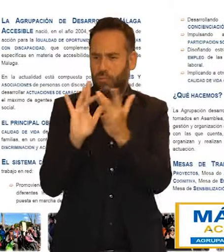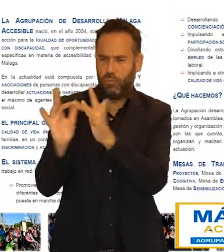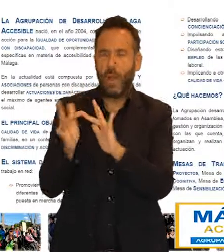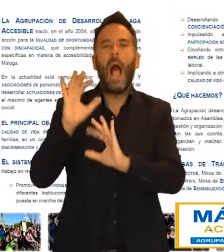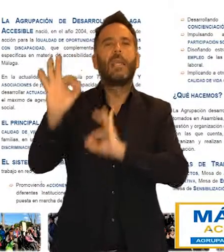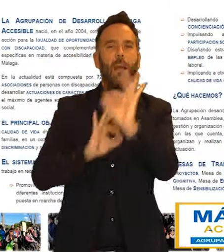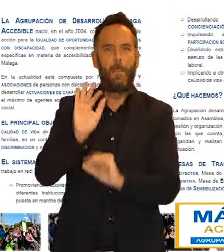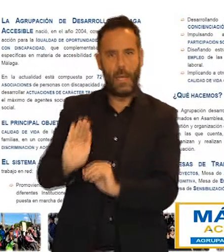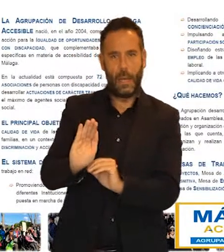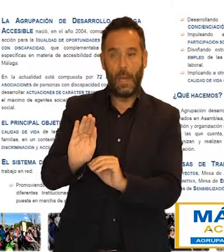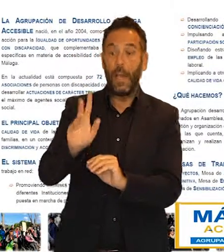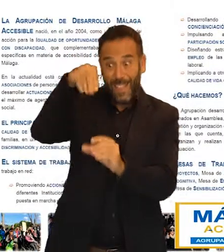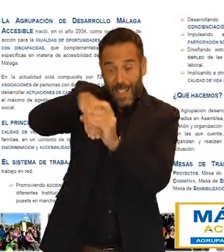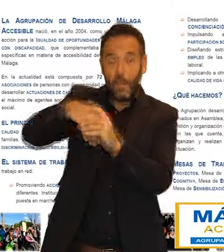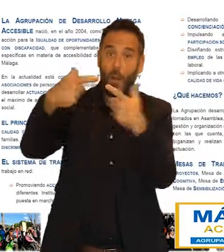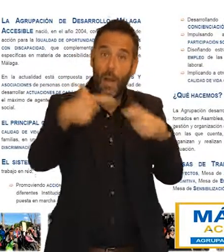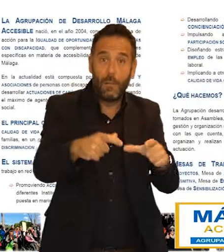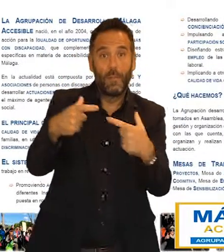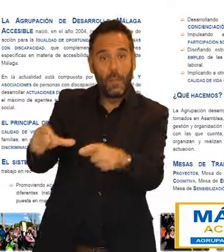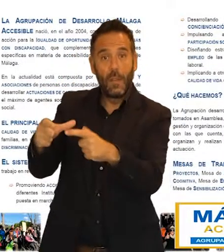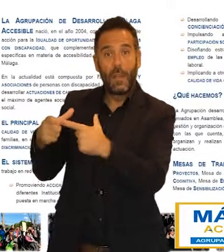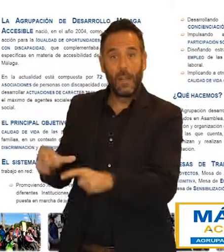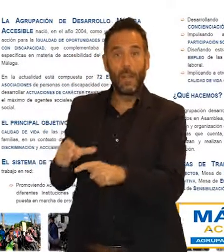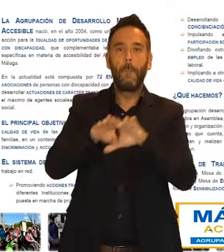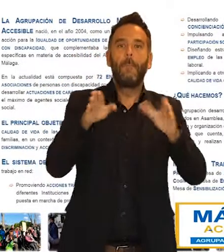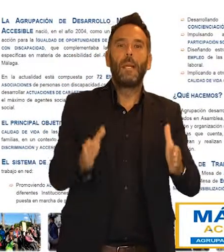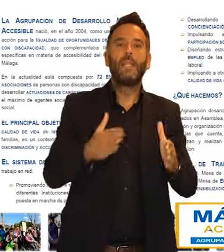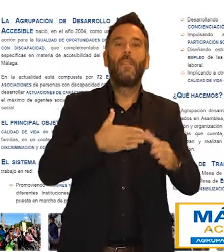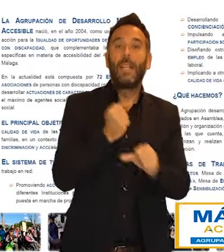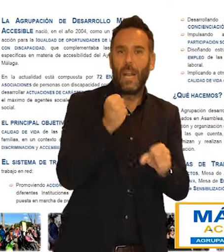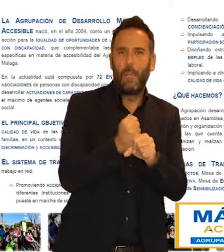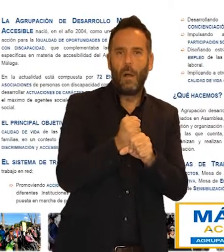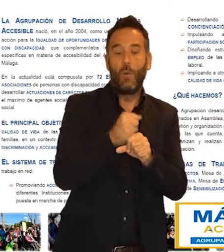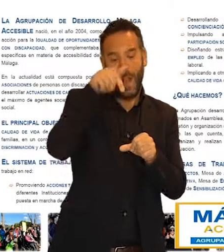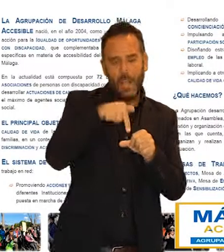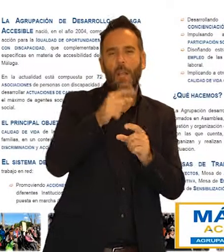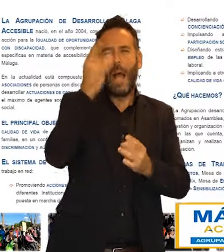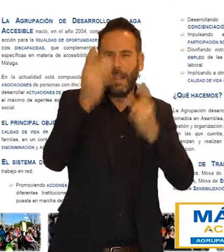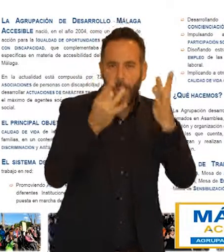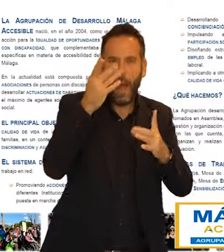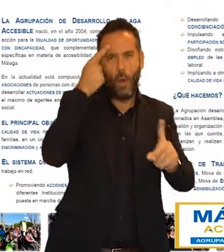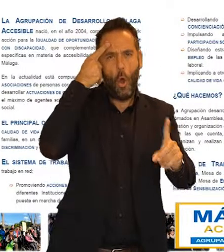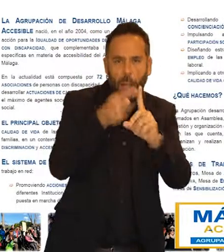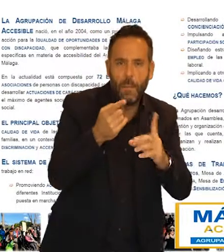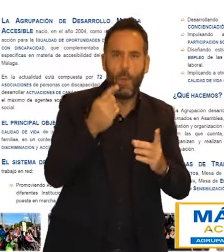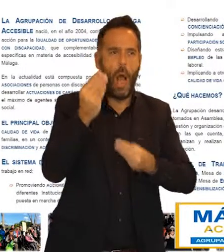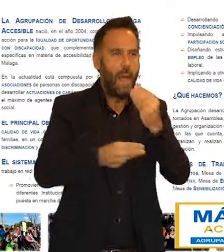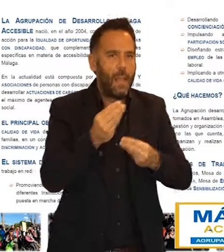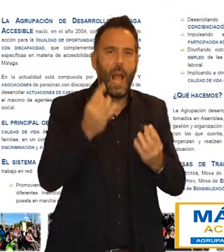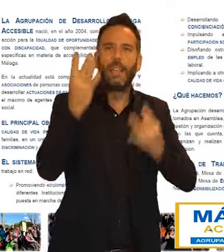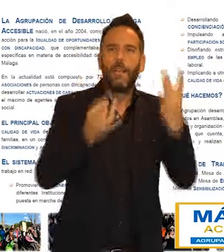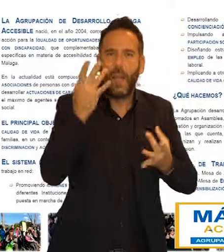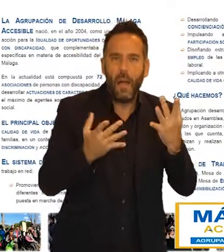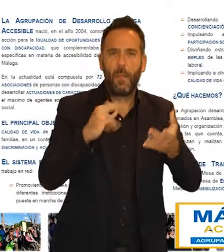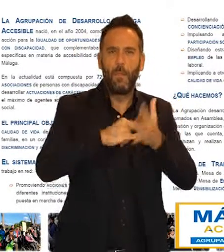con las que cuentan, se proponen ideas de acción. Se organizan y realizan actividades,